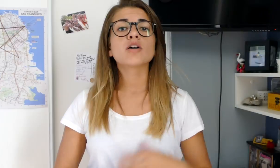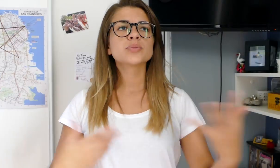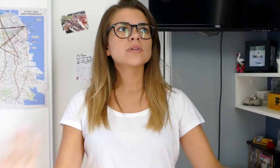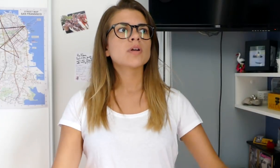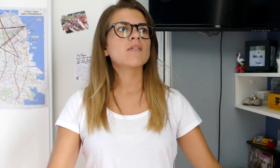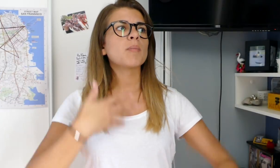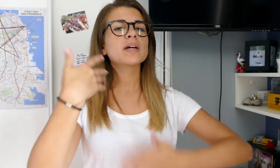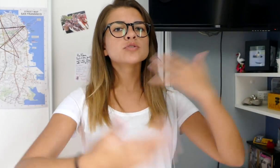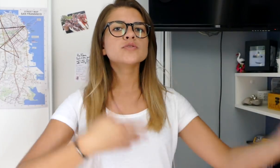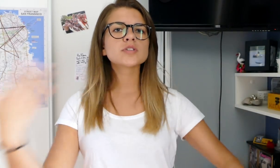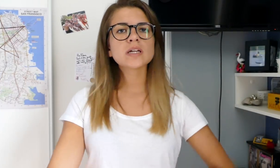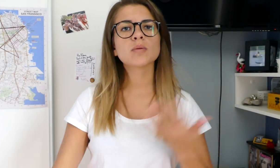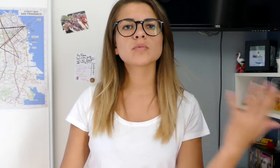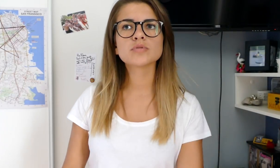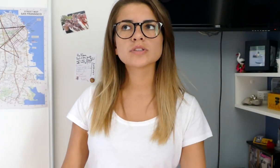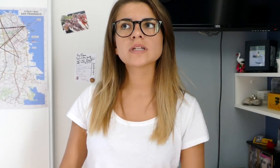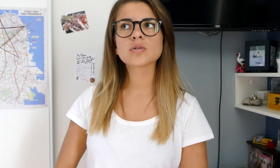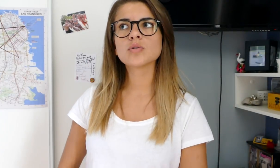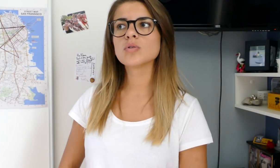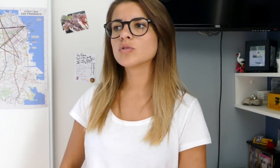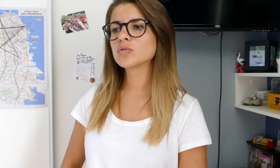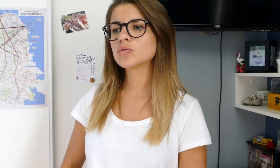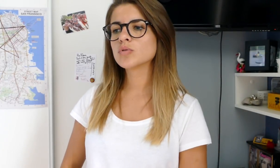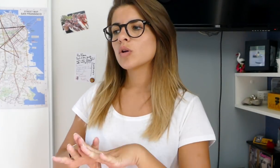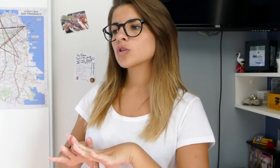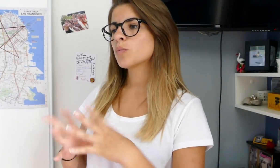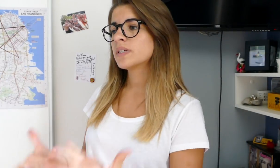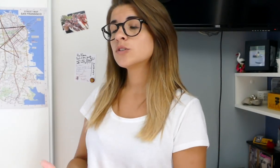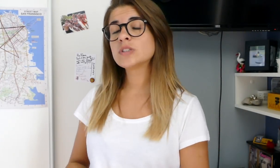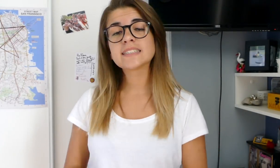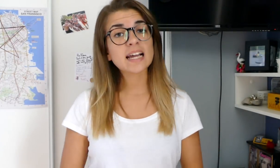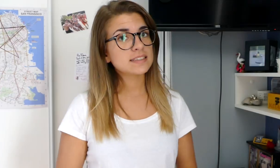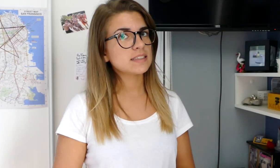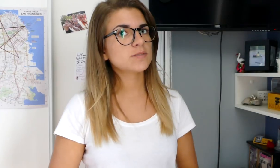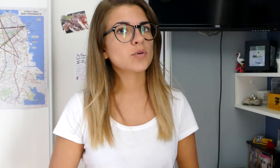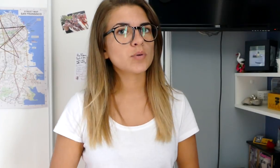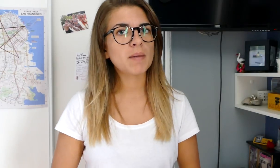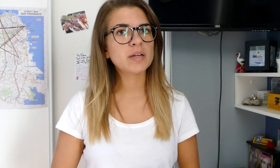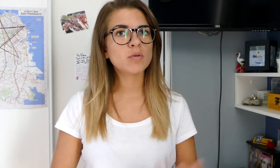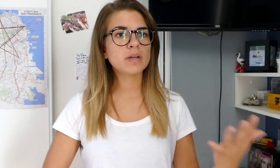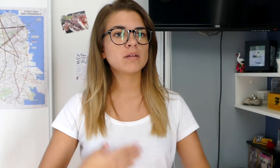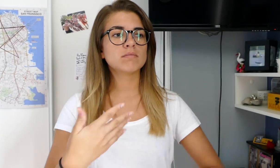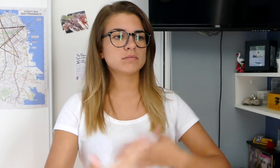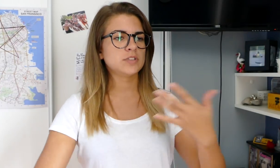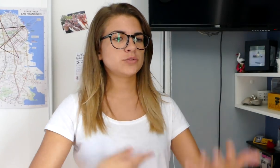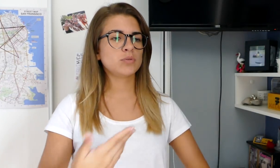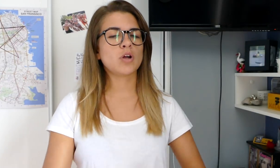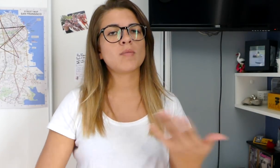Ensuite, il y aura plein de nouveautés, comme je sais que l'entreprise Unitact, elle veut améliorer les choses dans leur